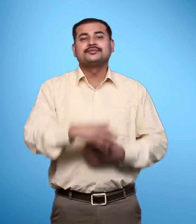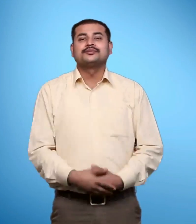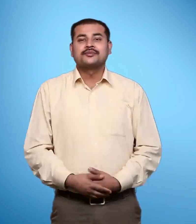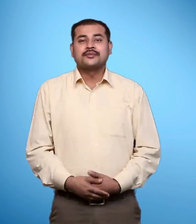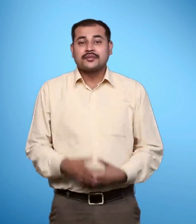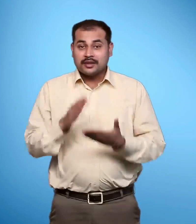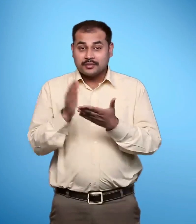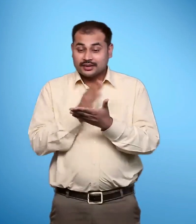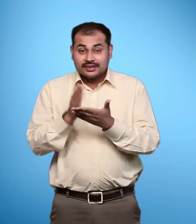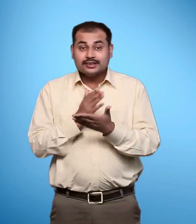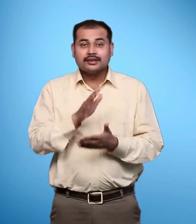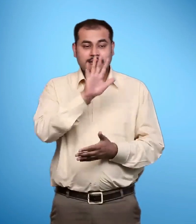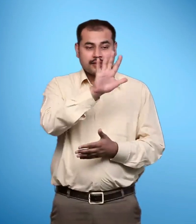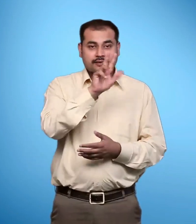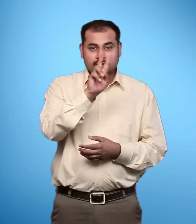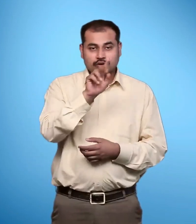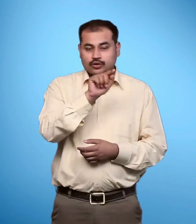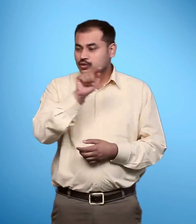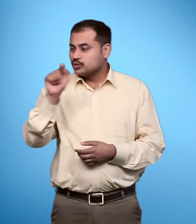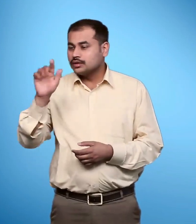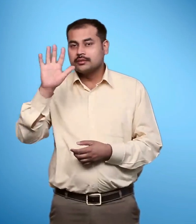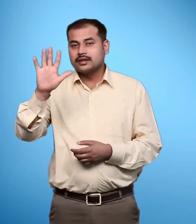प्रिष्ट संख्या बावन से सत्तावन तक